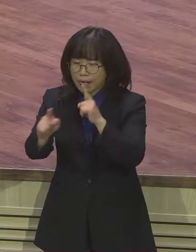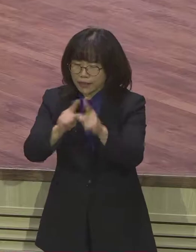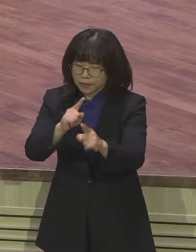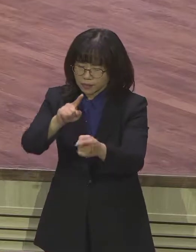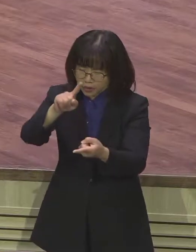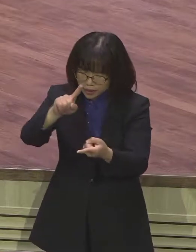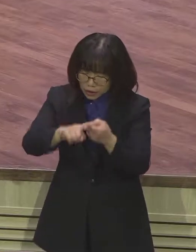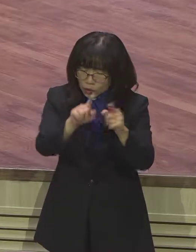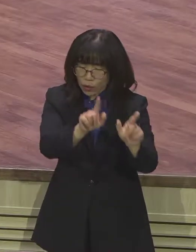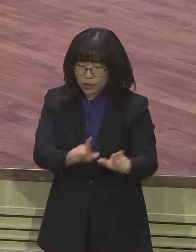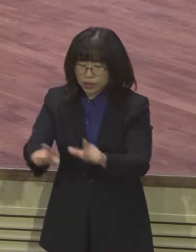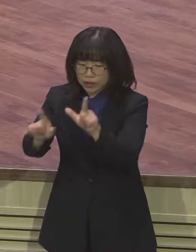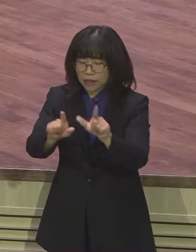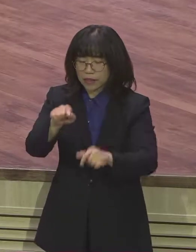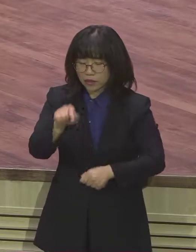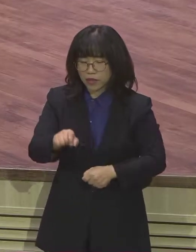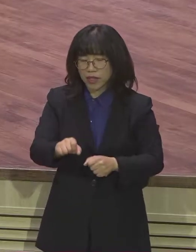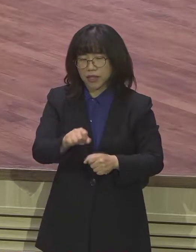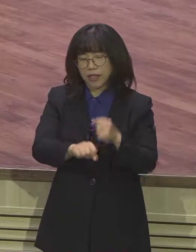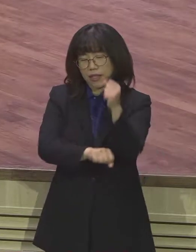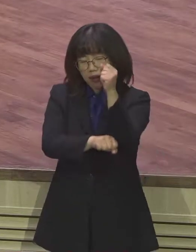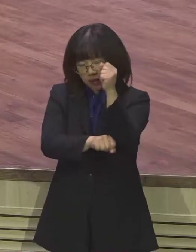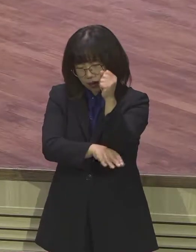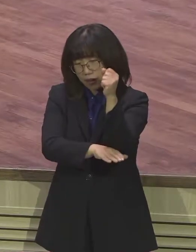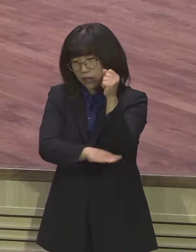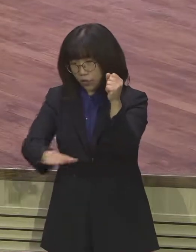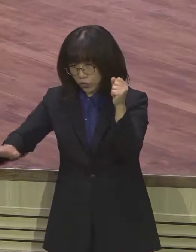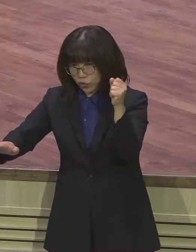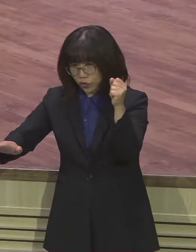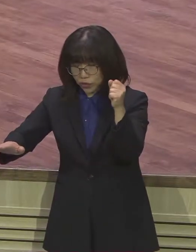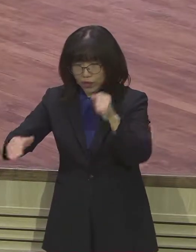않습니까? 바로 젤 수 있는 자라는 뜻입니다.